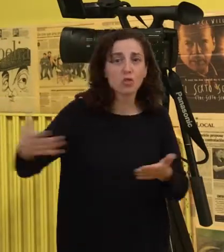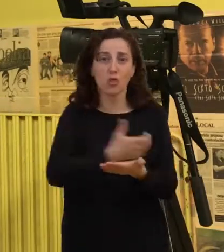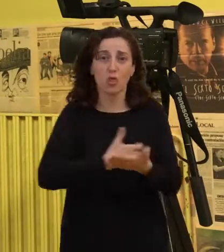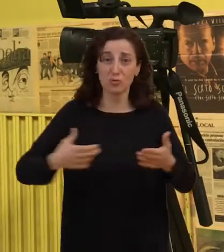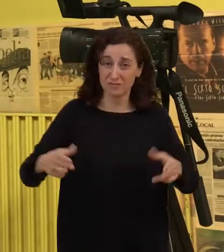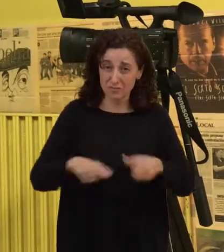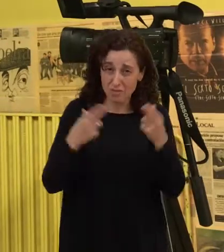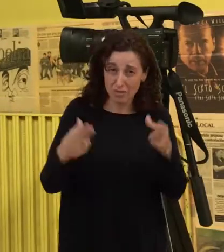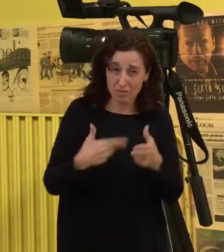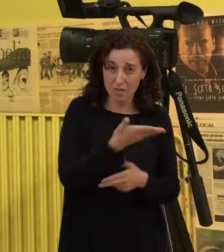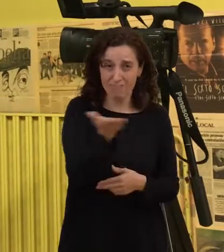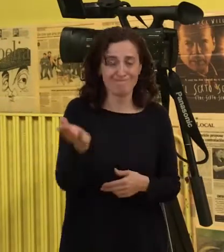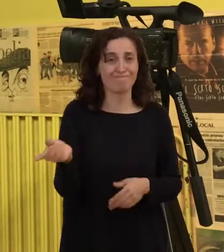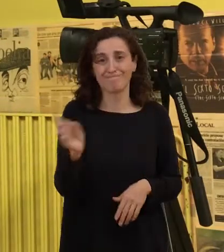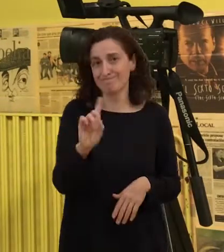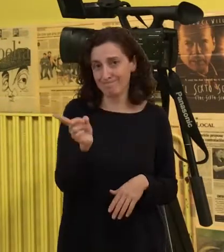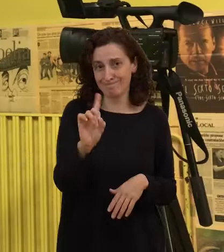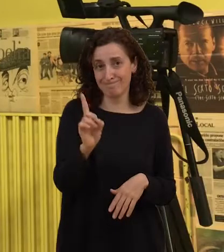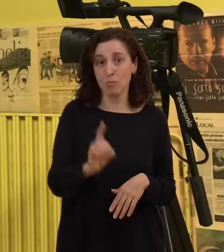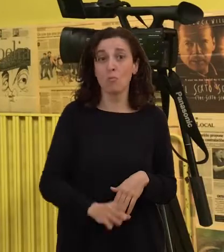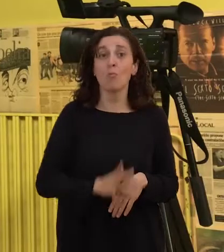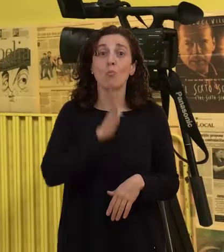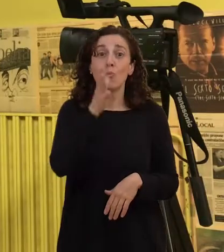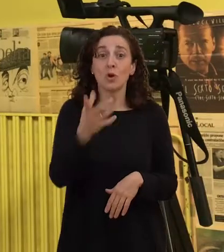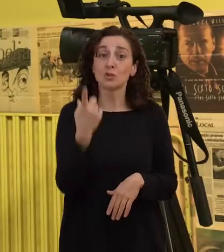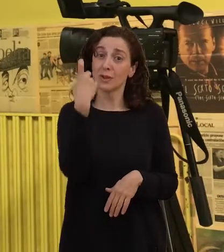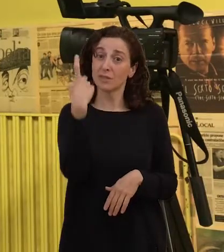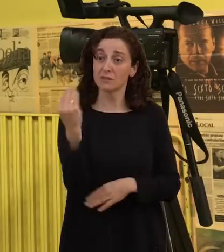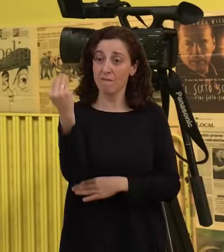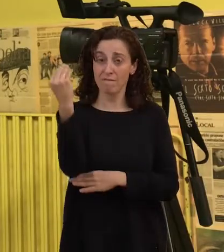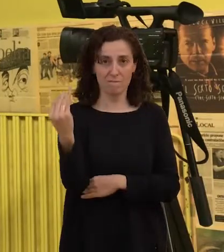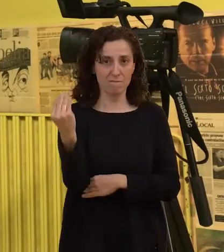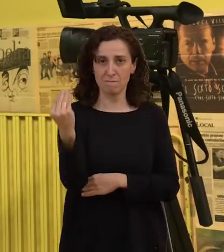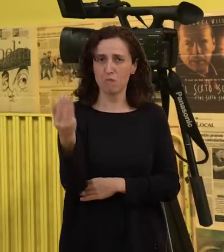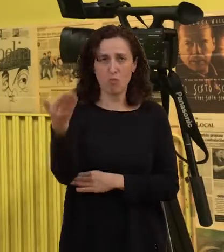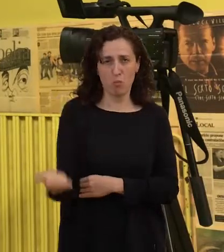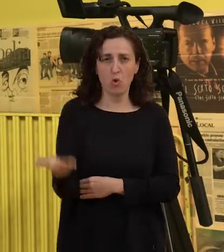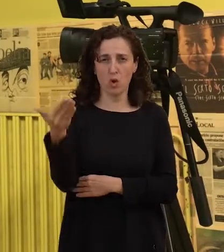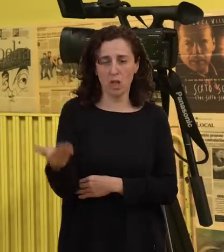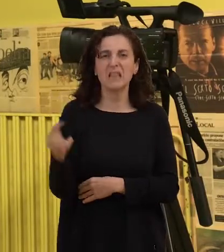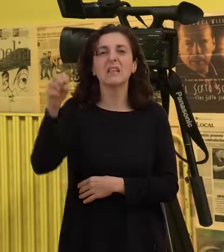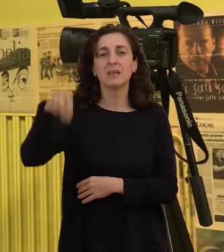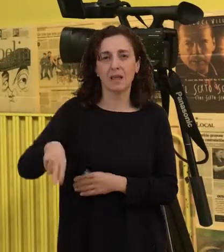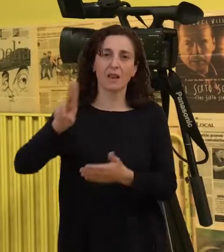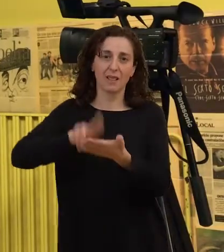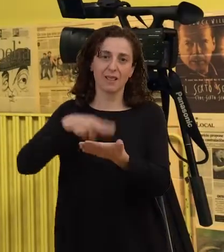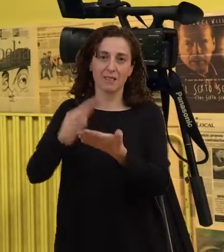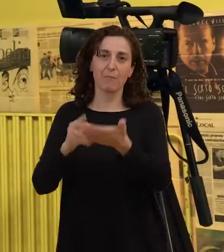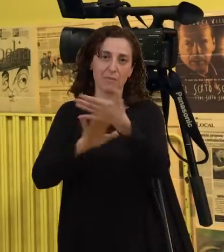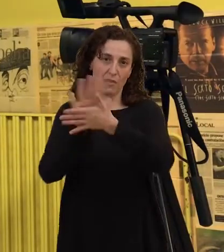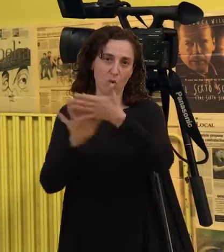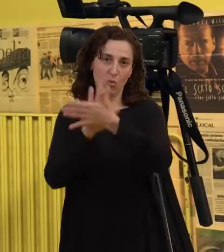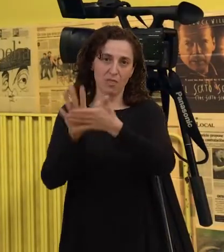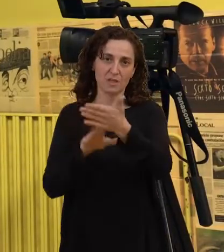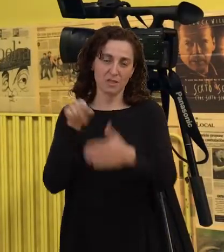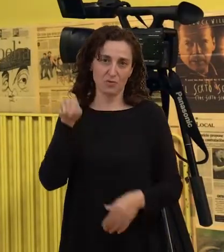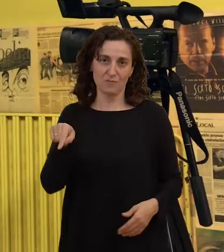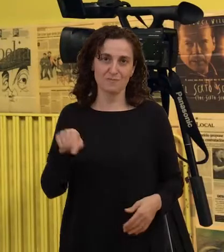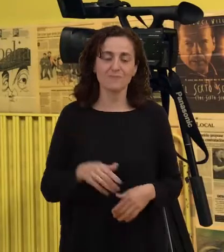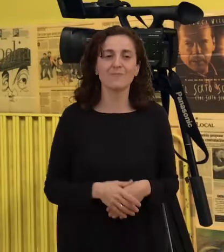general, por lo tanto, necesita una figura imprescindible que es la del intérprete de lengua de signos. ¿Y dónde podemos ver esta